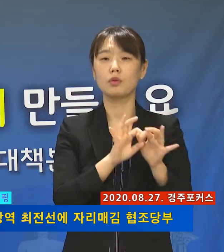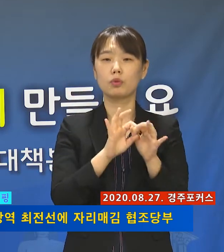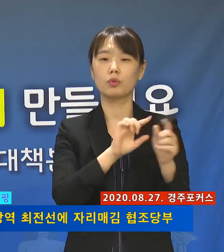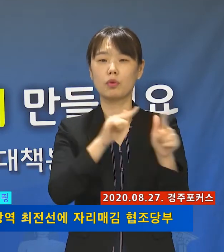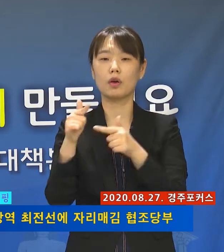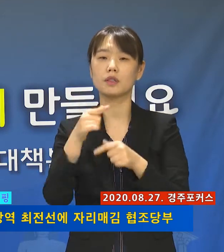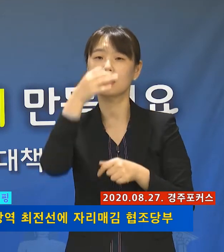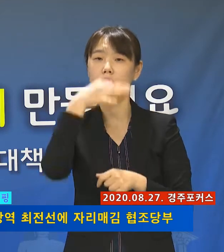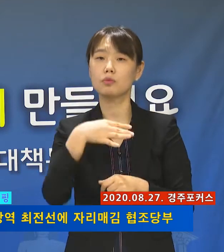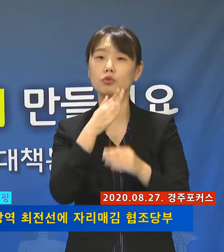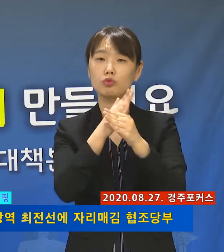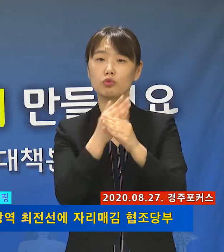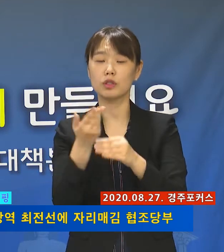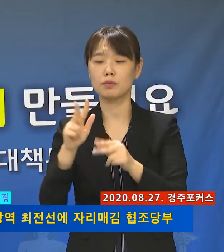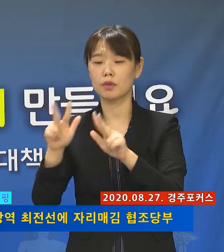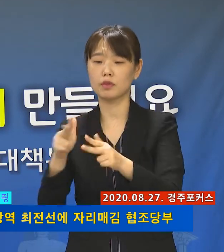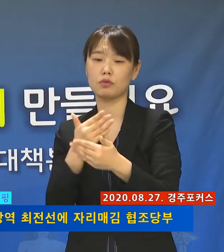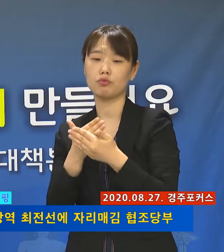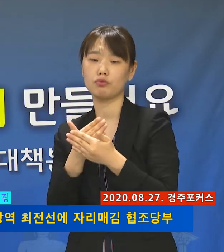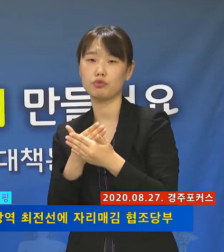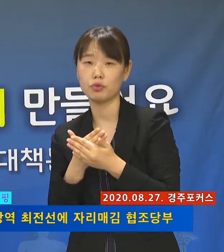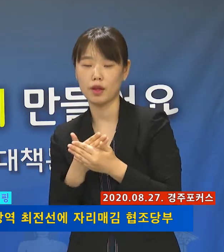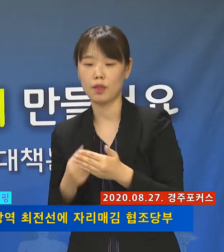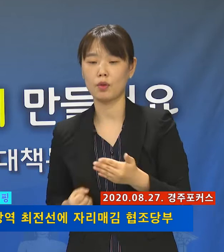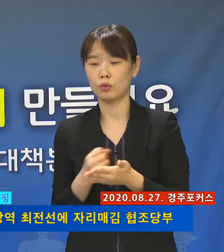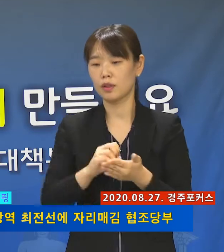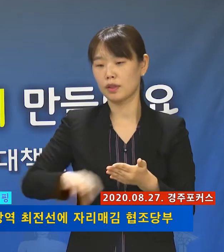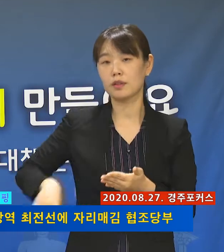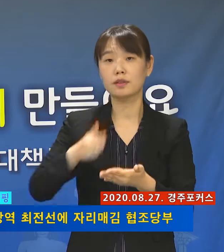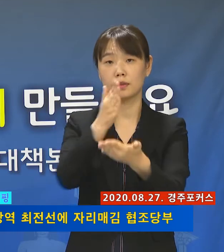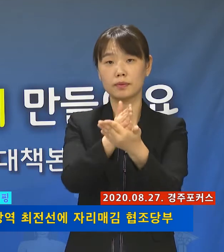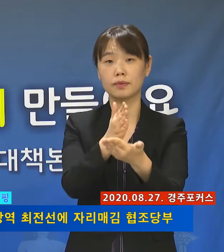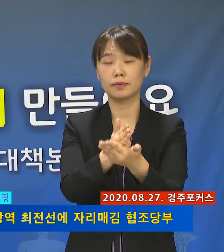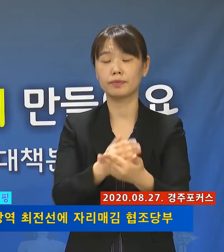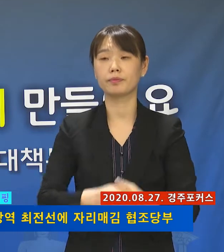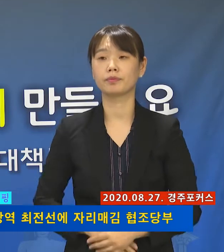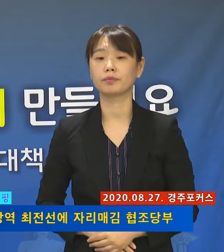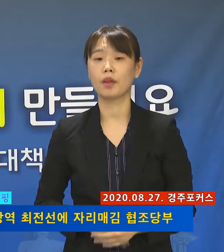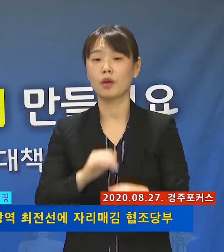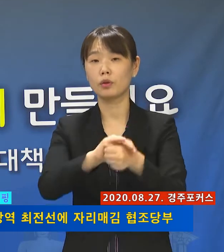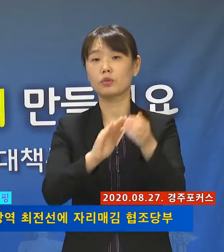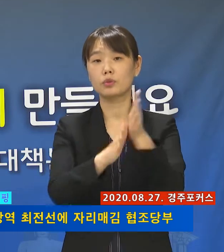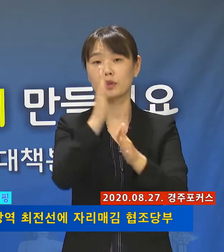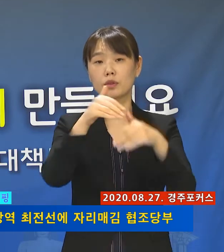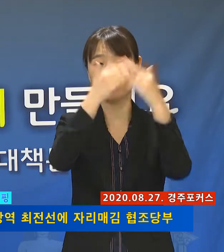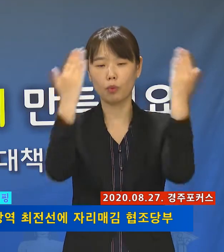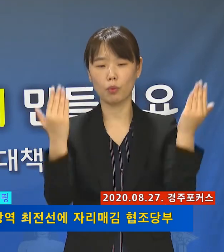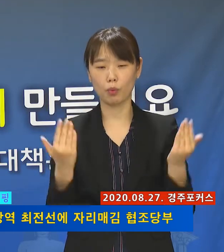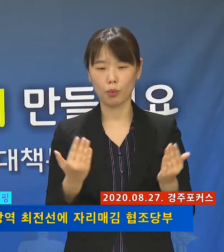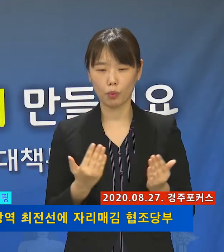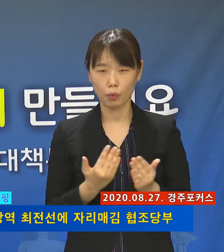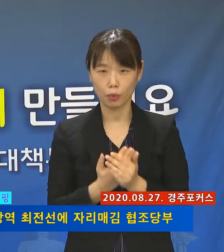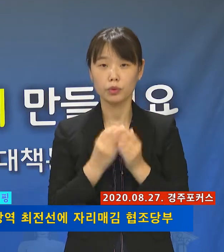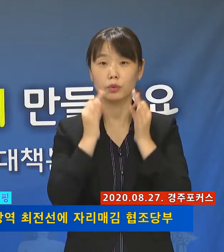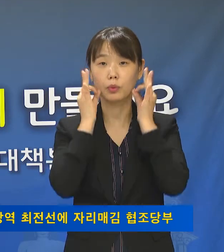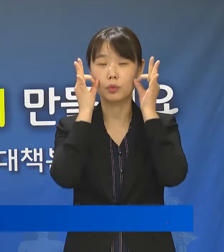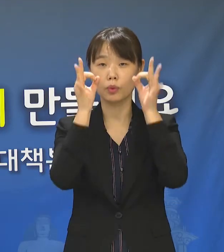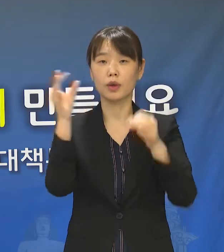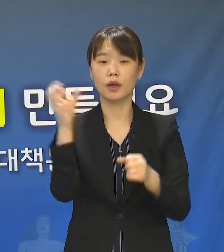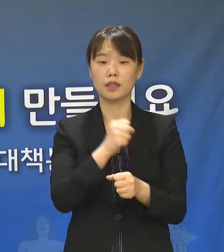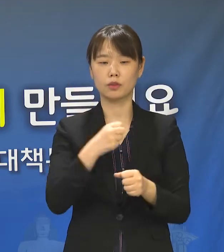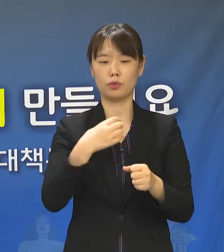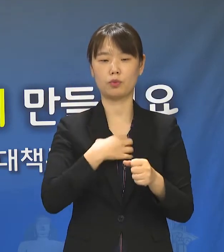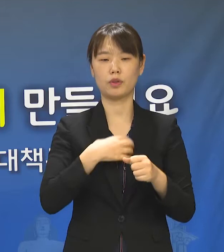현 상황을 너무 불안해하거나 용기를 잊지 마시기는 바랍니다. 우리 신은 모든 행정력을 총동원하여 이